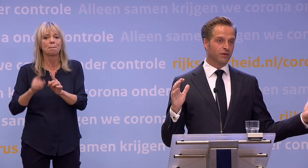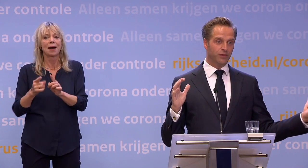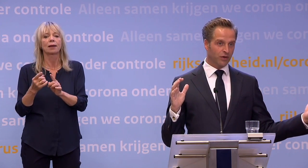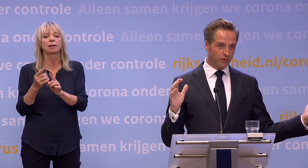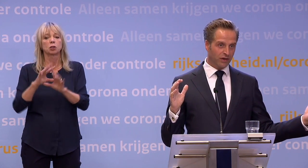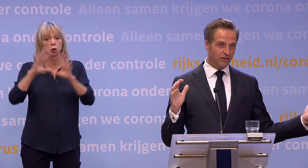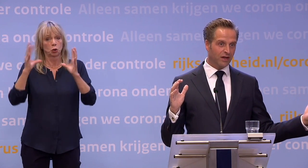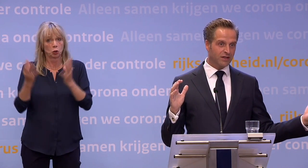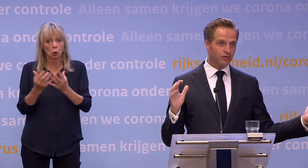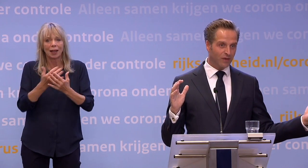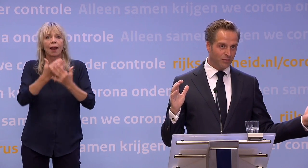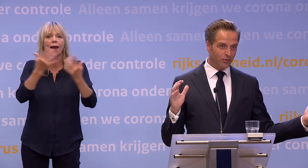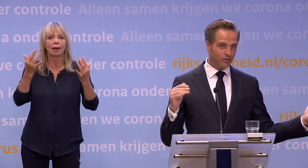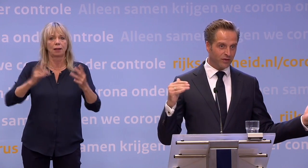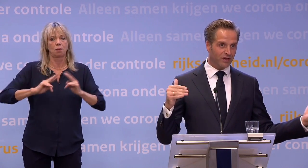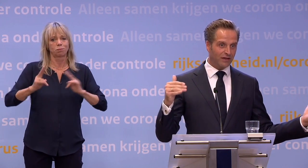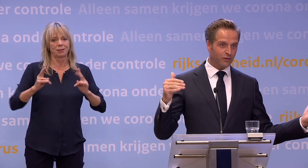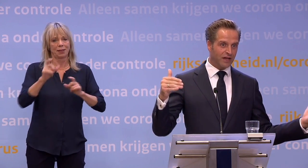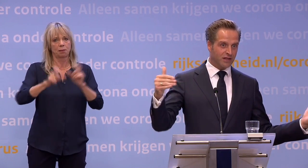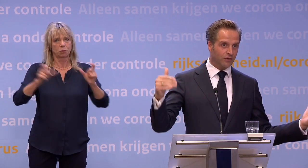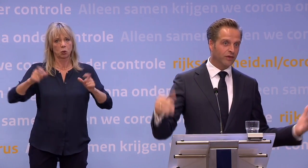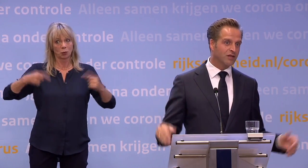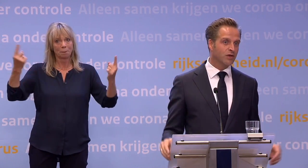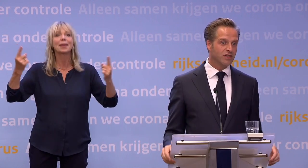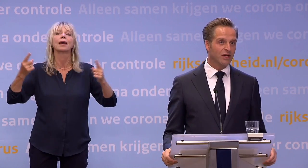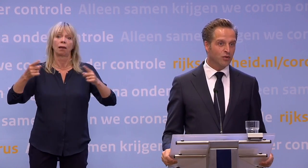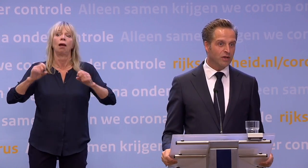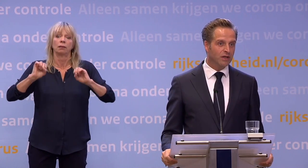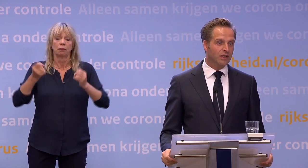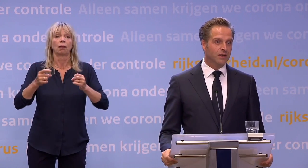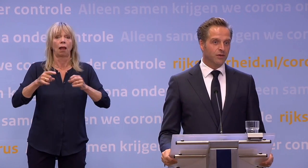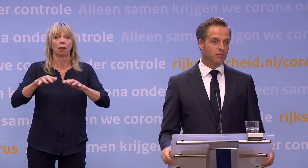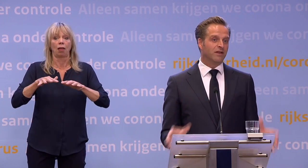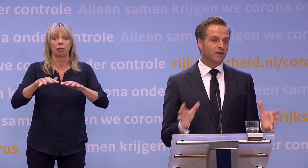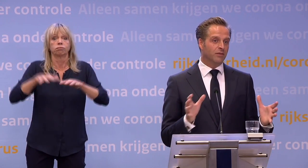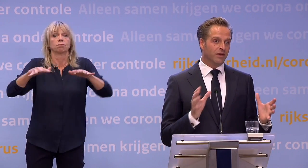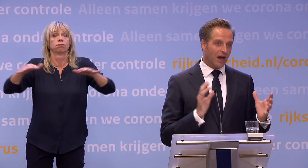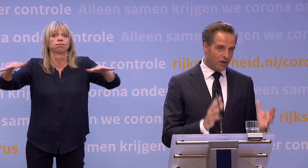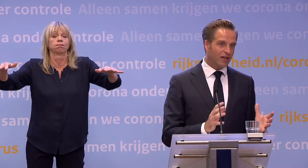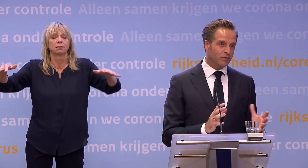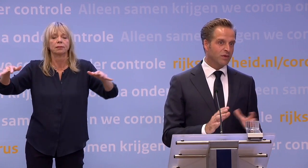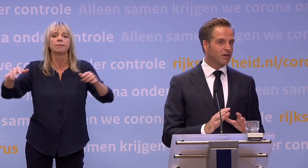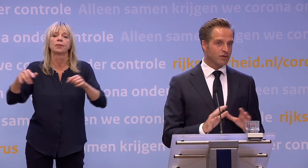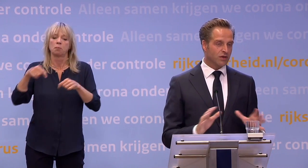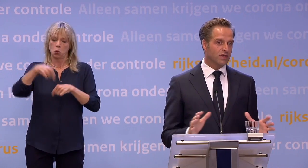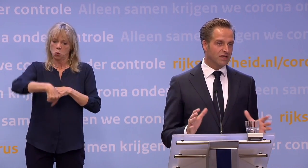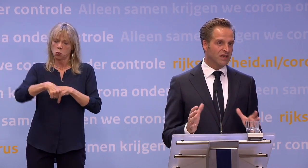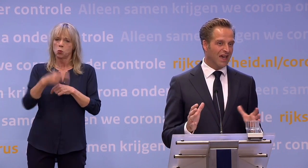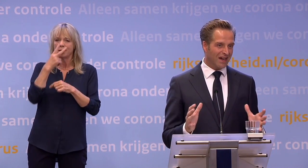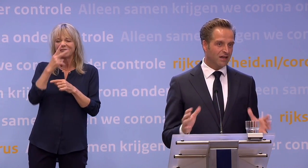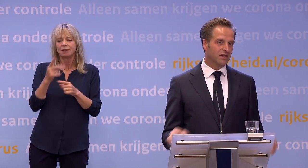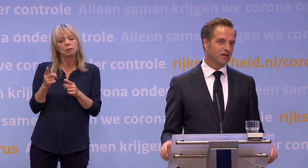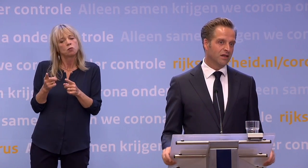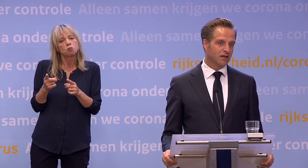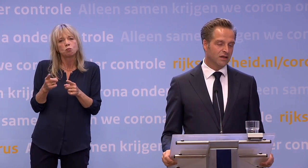personen veel groter is, ja, dan is dat natuurlijk wel een punt. Want dat leidt al vrij snel tot een exponentiële groei. Dus met het huidige aantal besmettelijke personen is